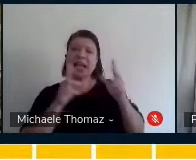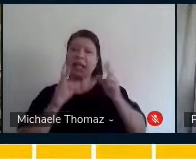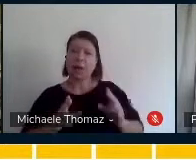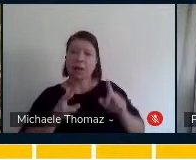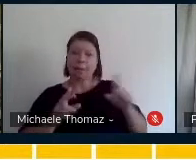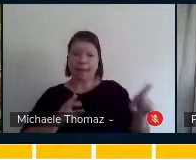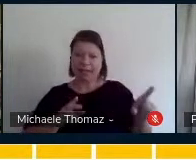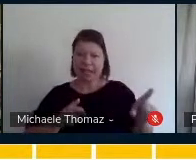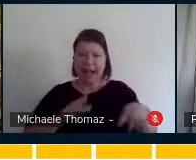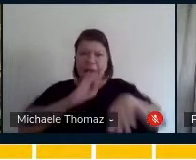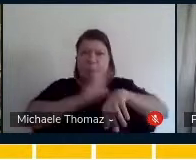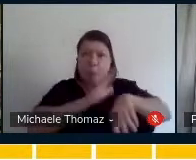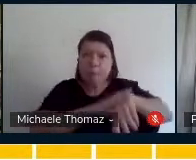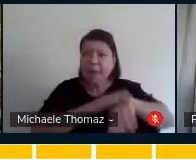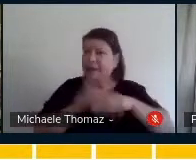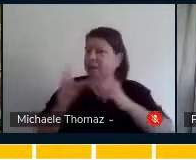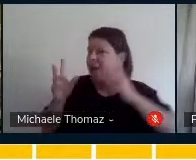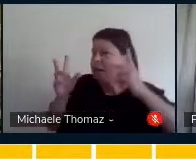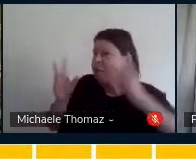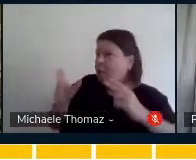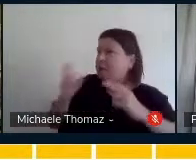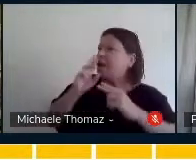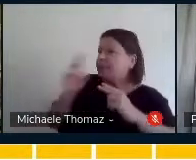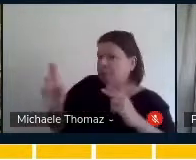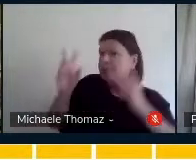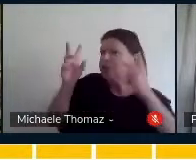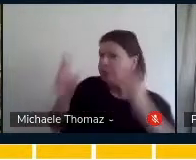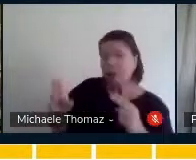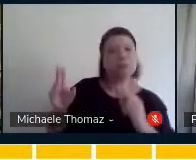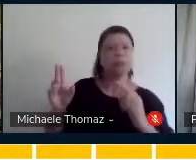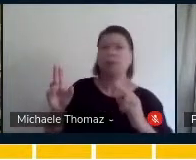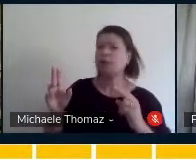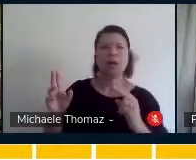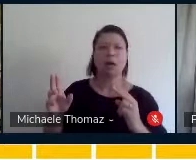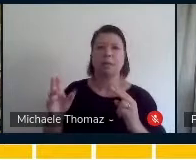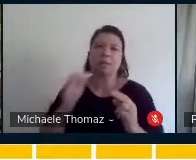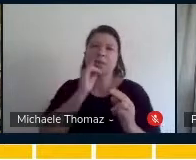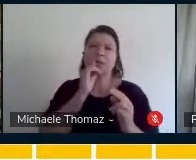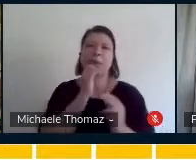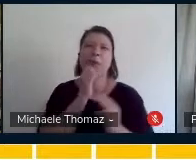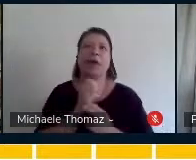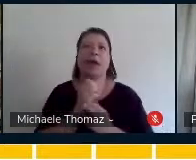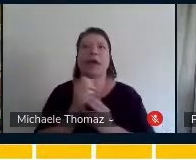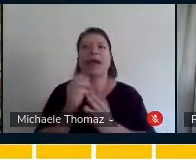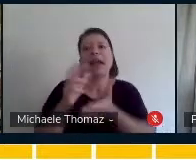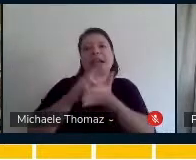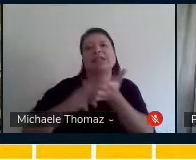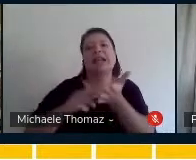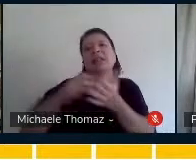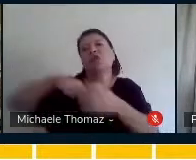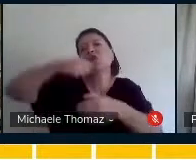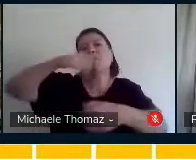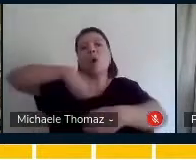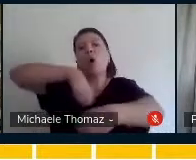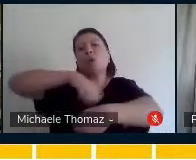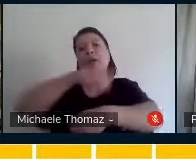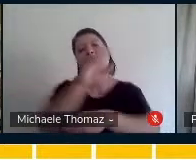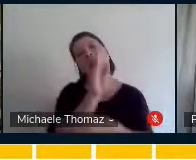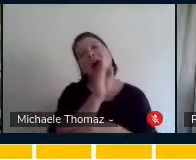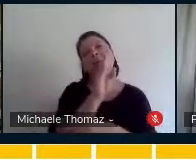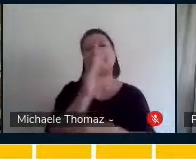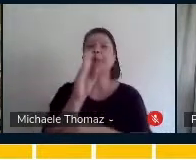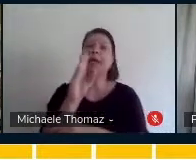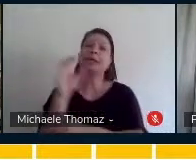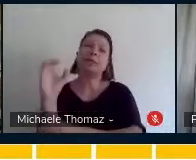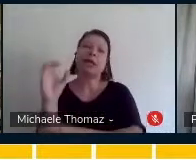receita de bolo que, ah, eu vou fazer A, vai dar B. Vou fazer B, vai dar C. Não, eu vou fazer A e vamos ver o que